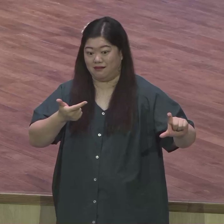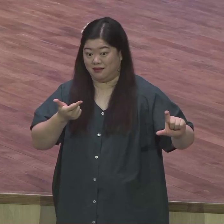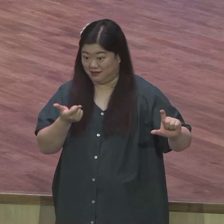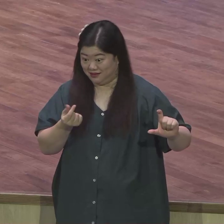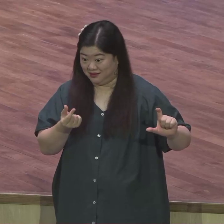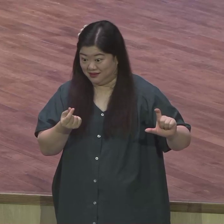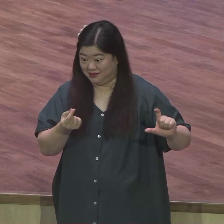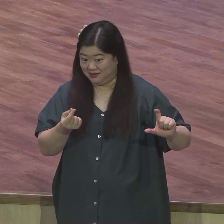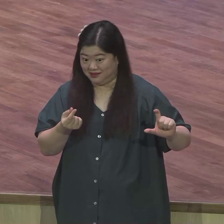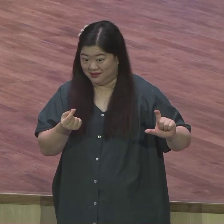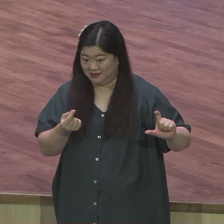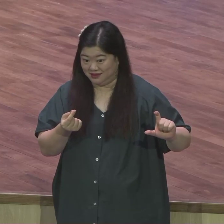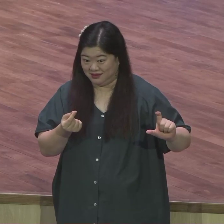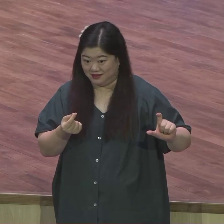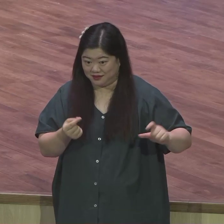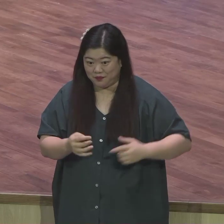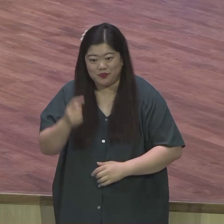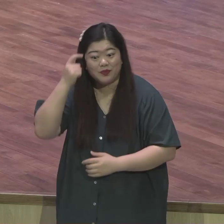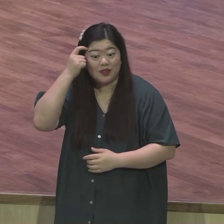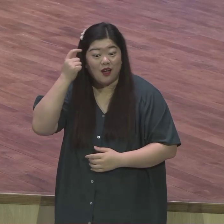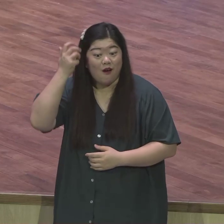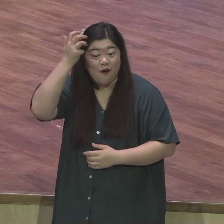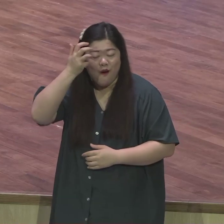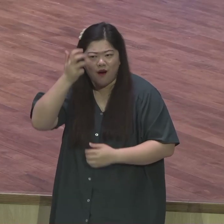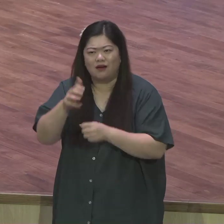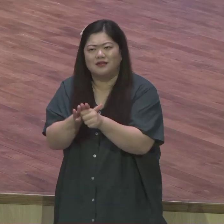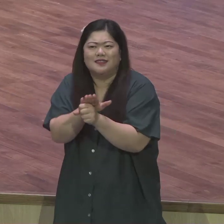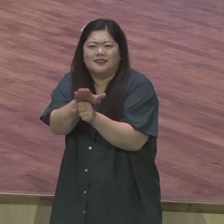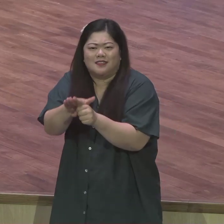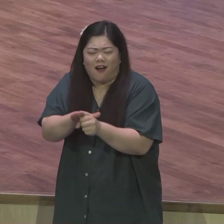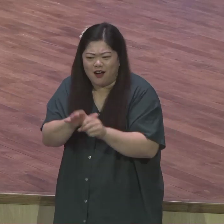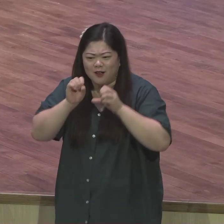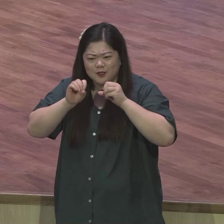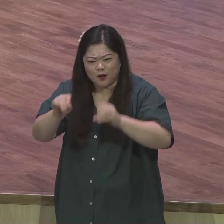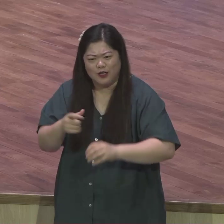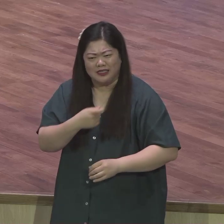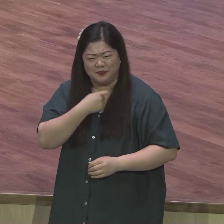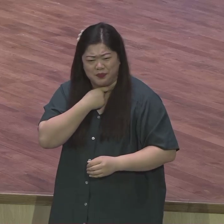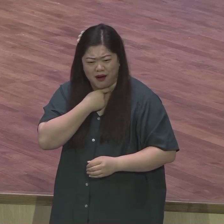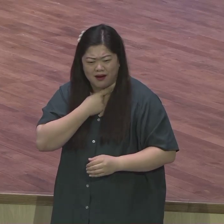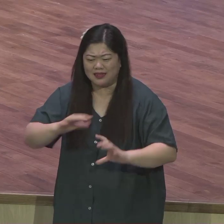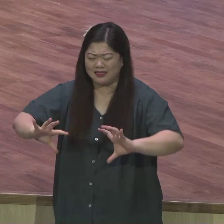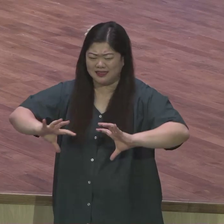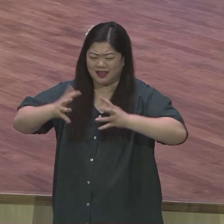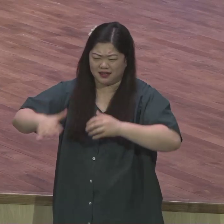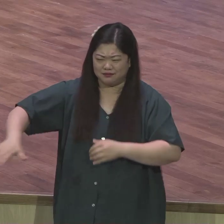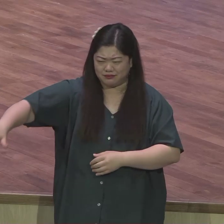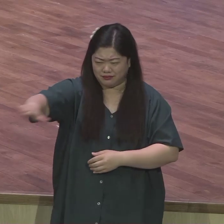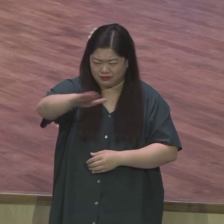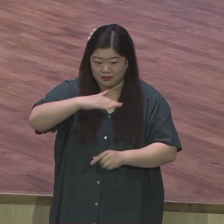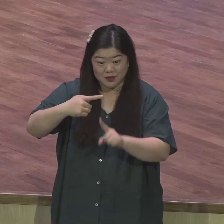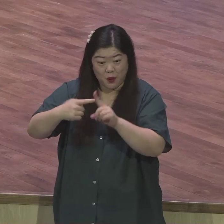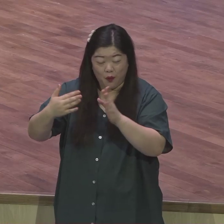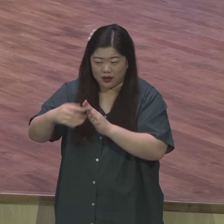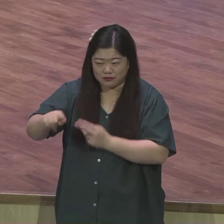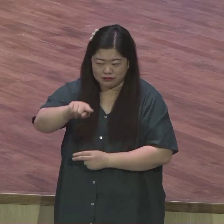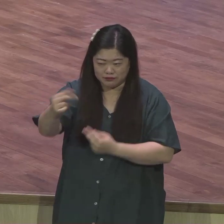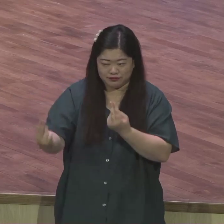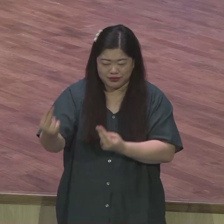영혼 사랑하는 열망만큼은요 저는 볼 때 전 세계 어떤 교회도 우리의 교회를 따라올 수